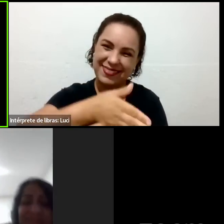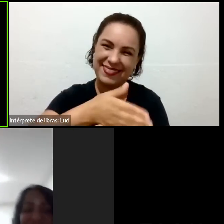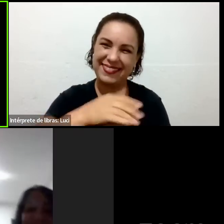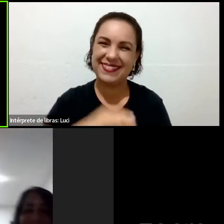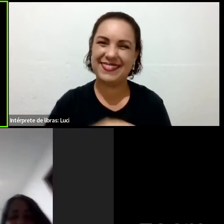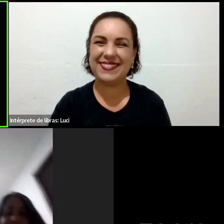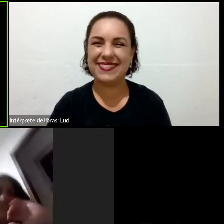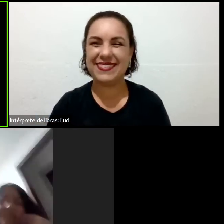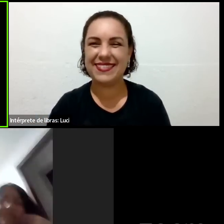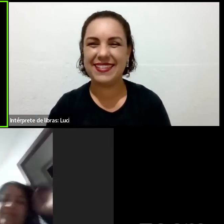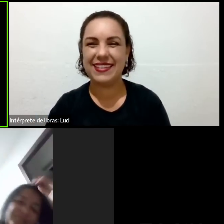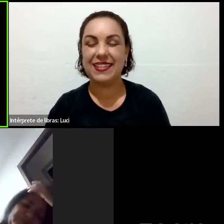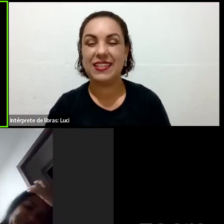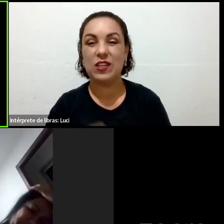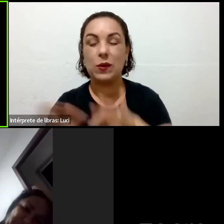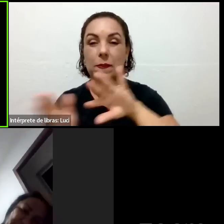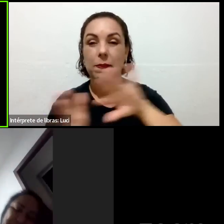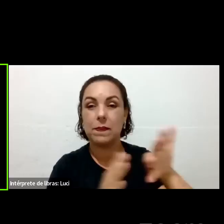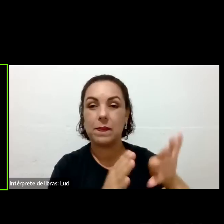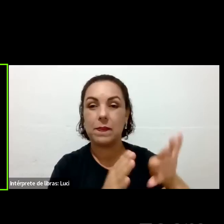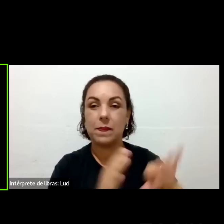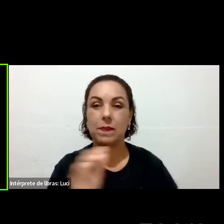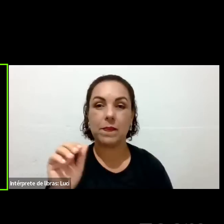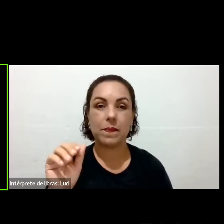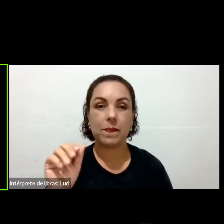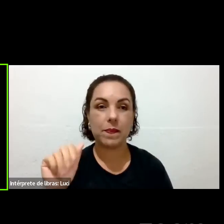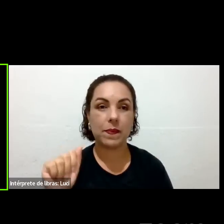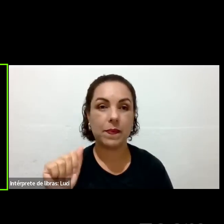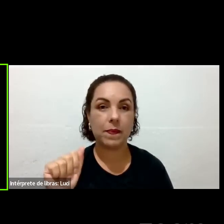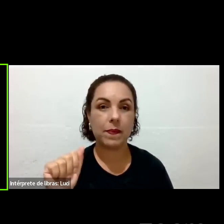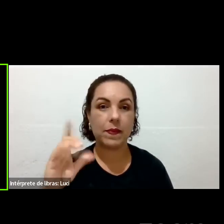falar com Ademário. Pelo menos está escrito Ademário.